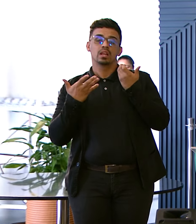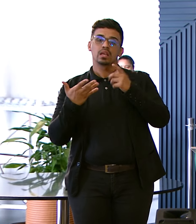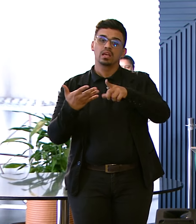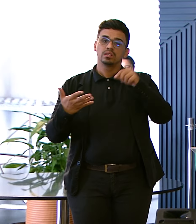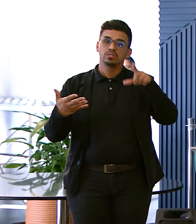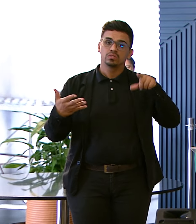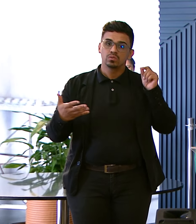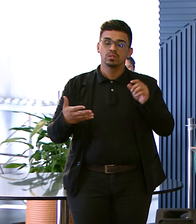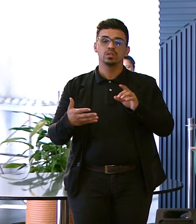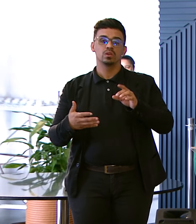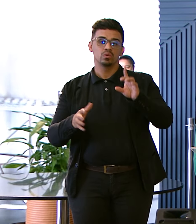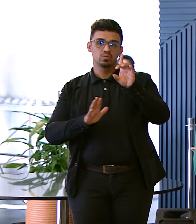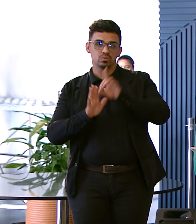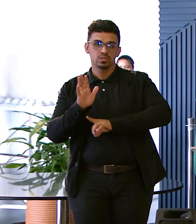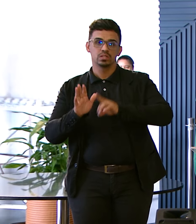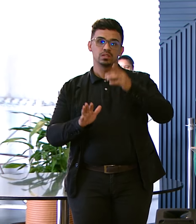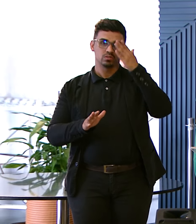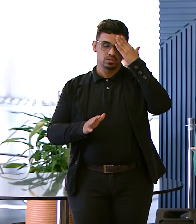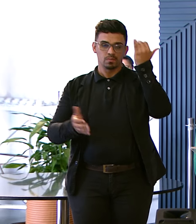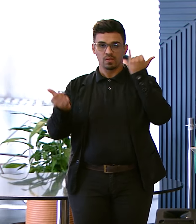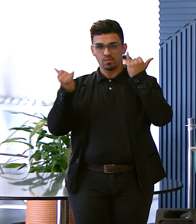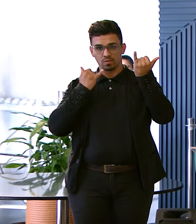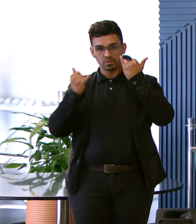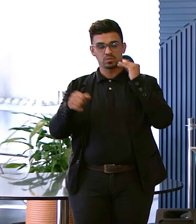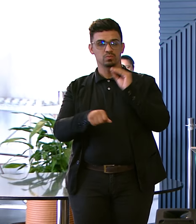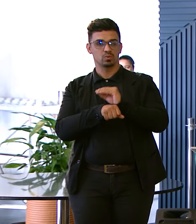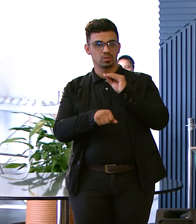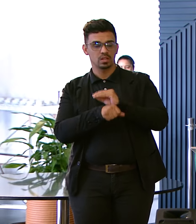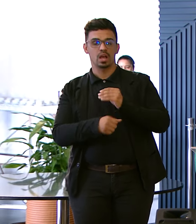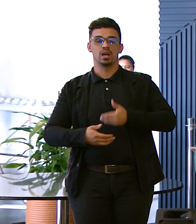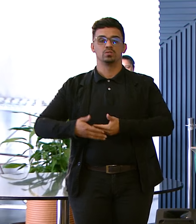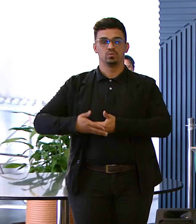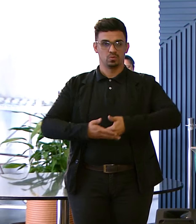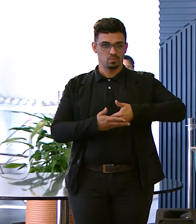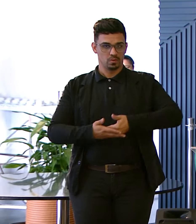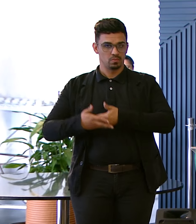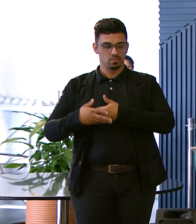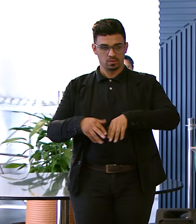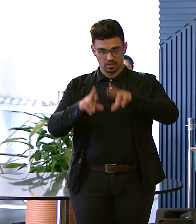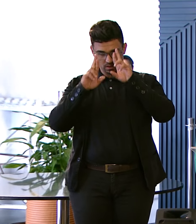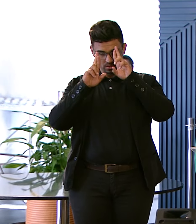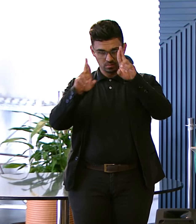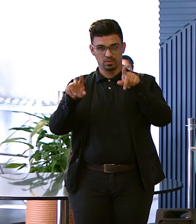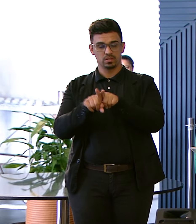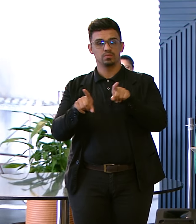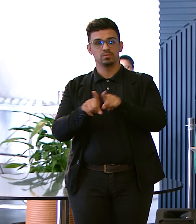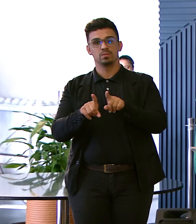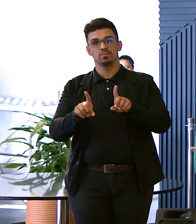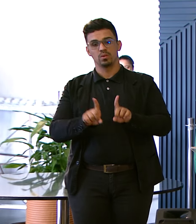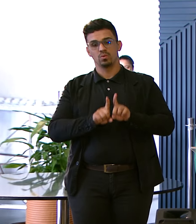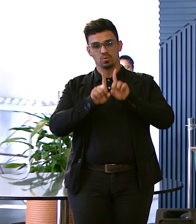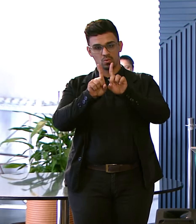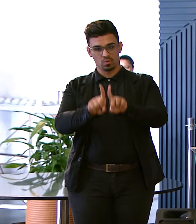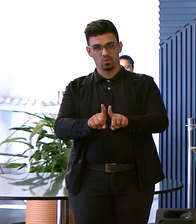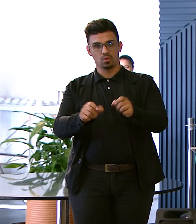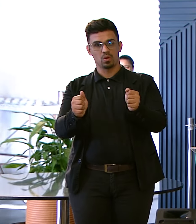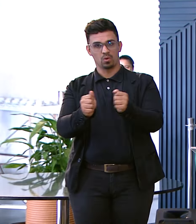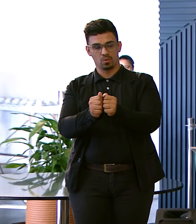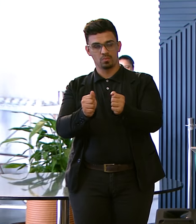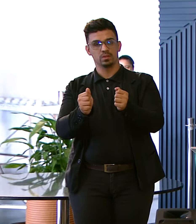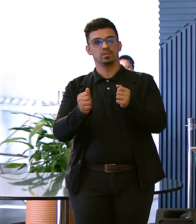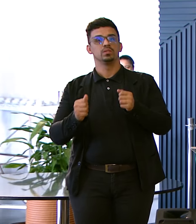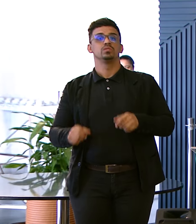direito De ter informações Sobre o seu cuidado E do seu bebê Respeitamos O seu direito Do acompanhante Doula Enfim